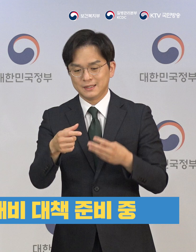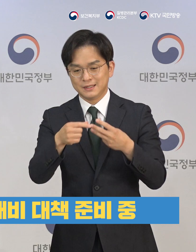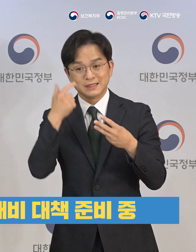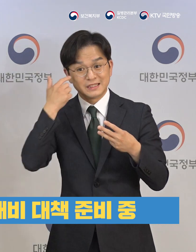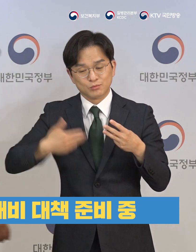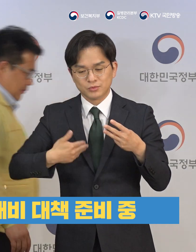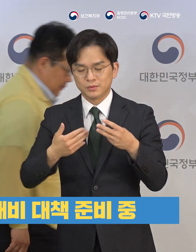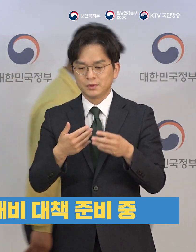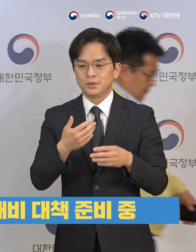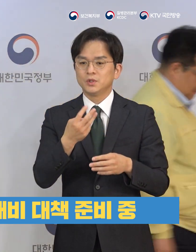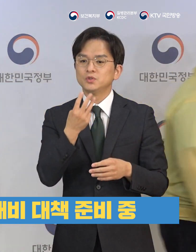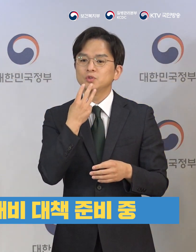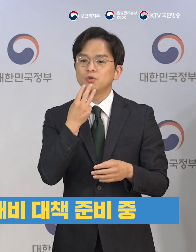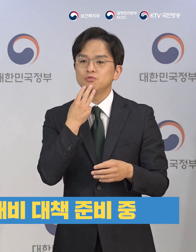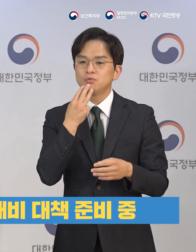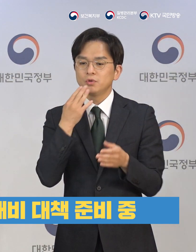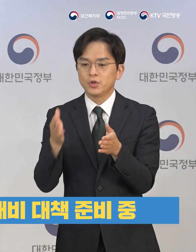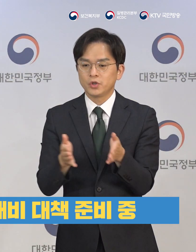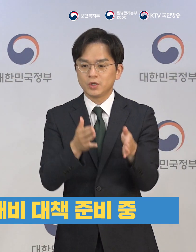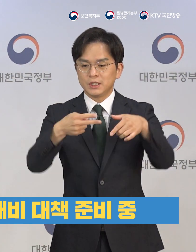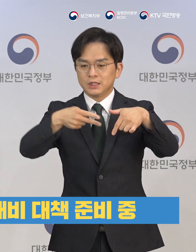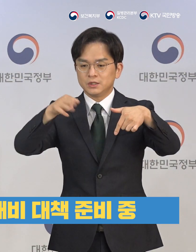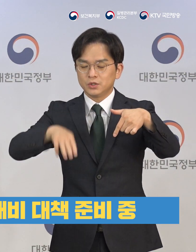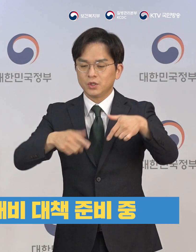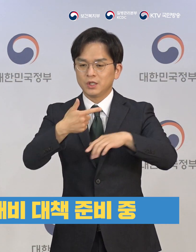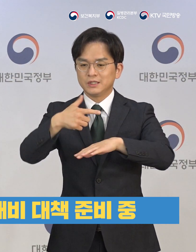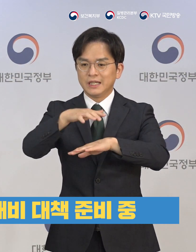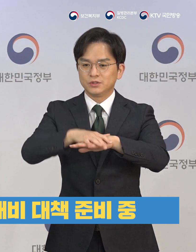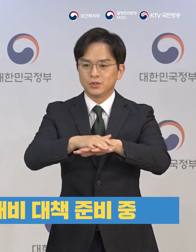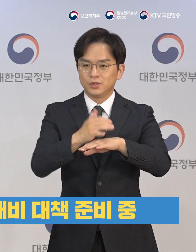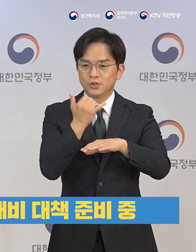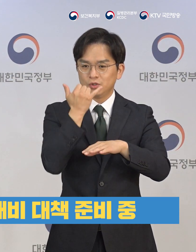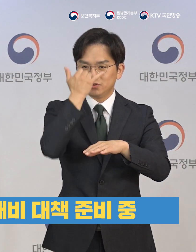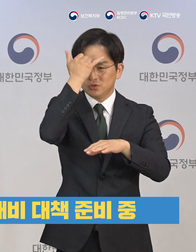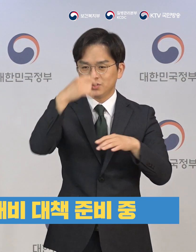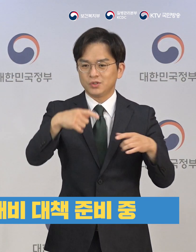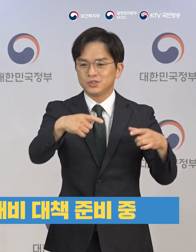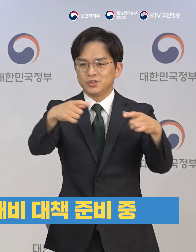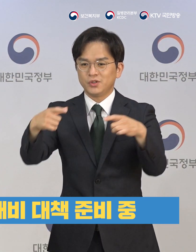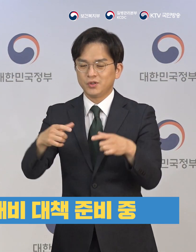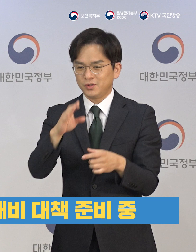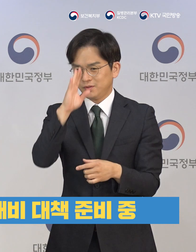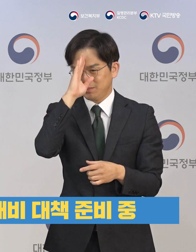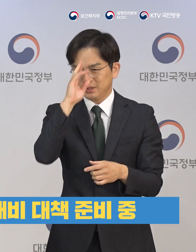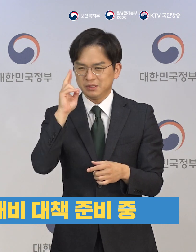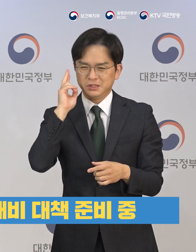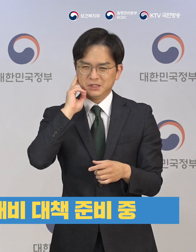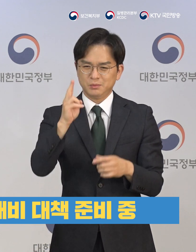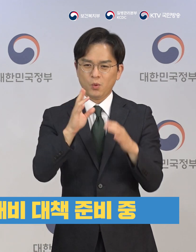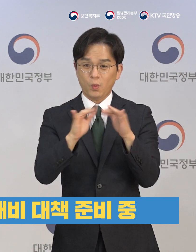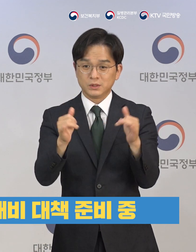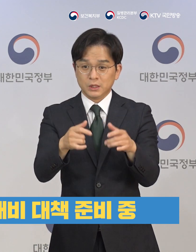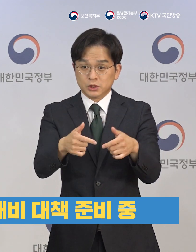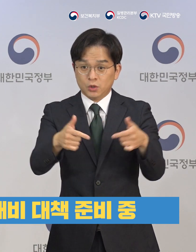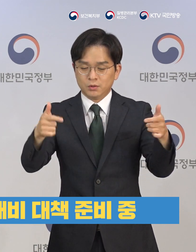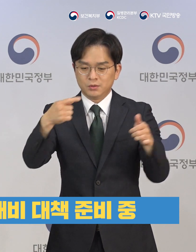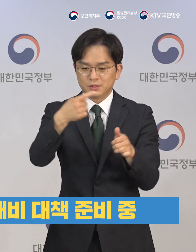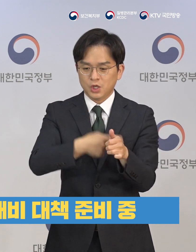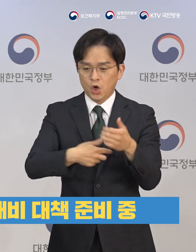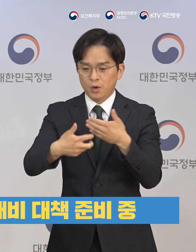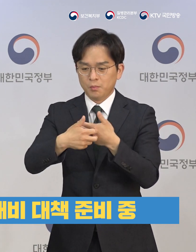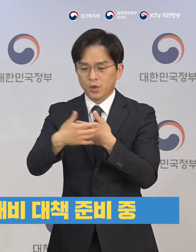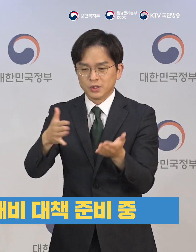수도권도 마찬가지고 대전도 마찬가지고 특히 중증 환자 이상의 병상